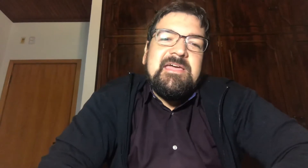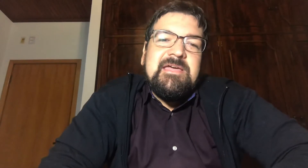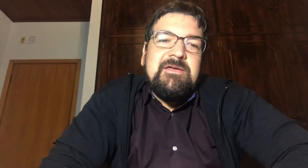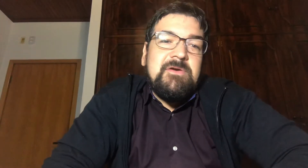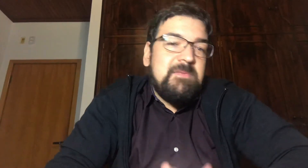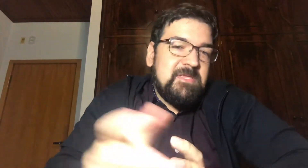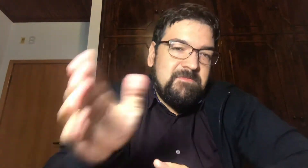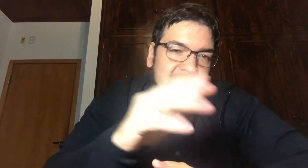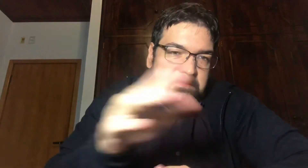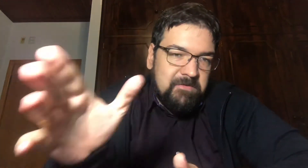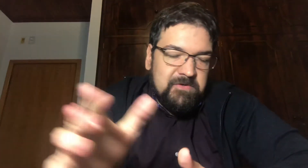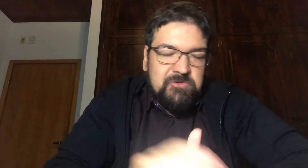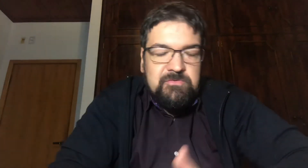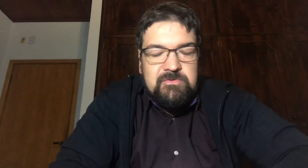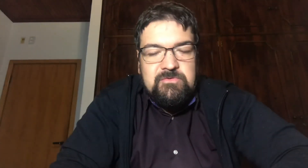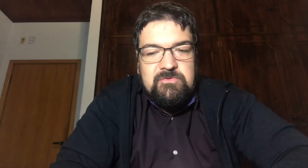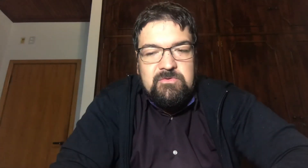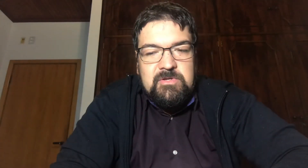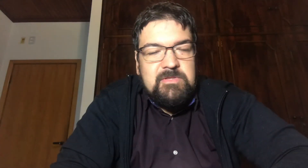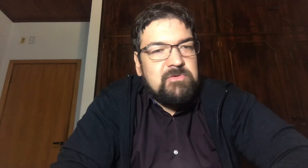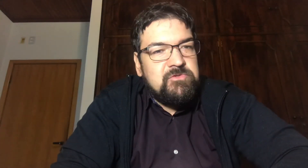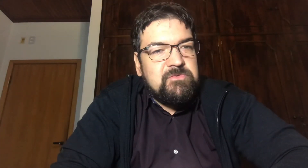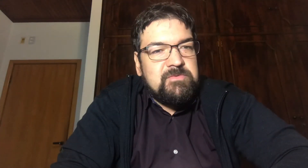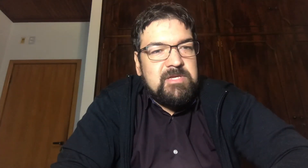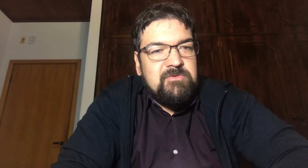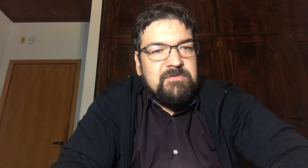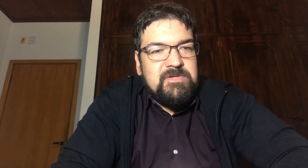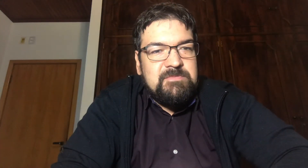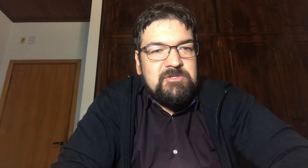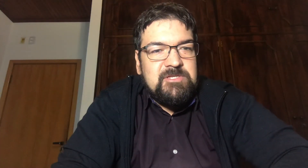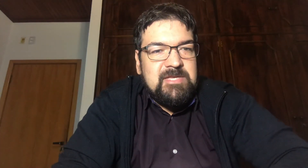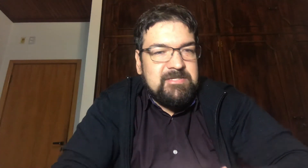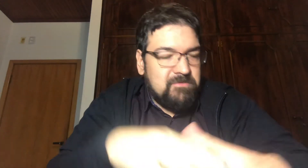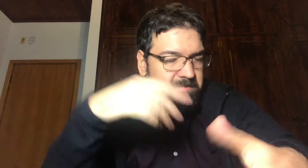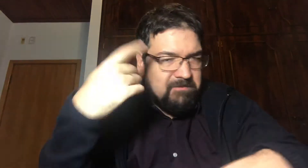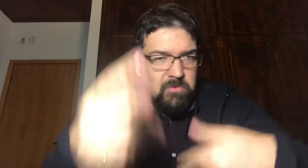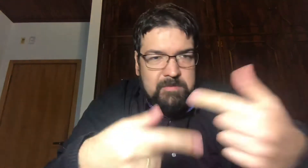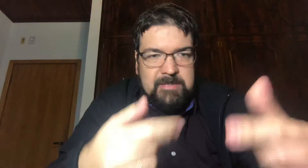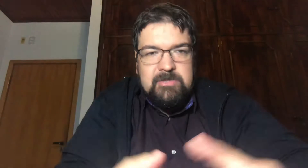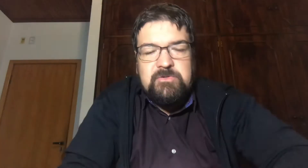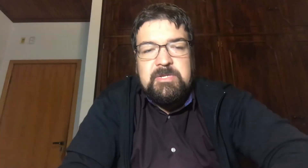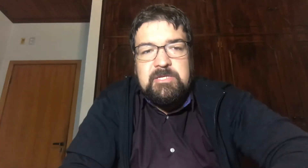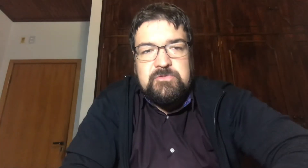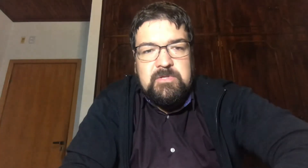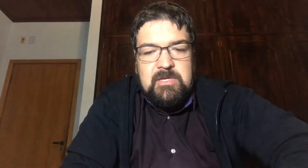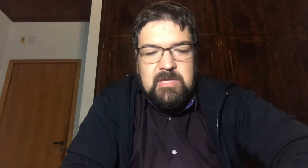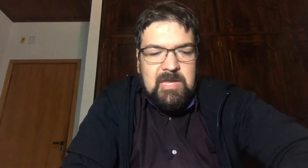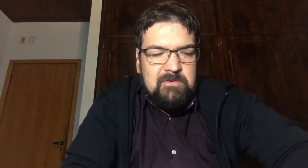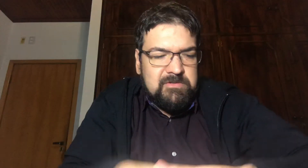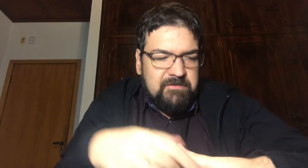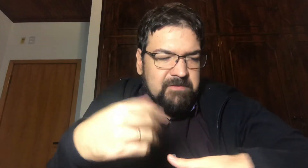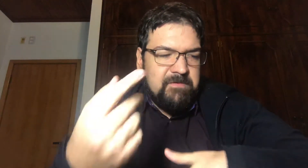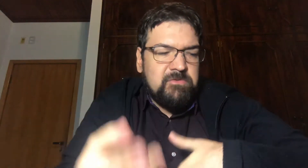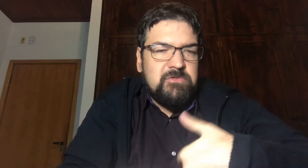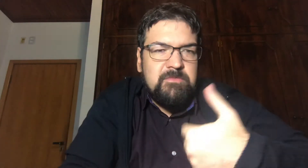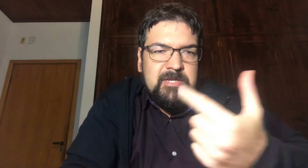Eu acabei de ver também o vídeo do Dilson Do investimentos digitais Que eu também vou comentar sobre isso Inclusive ele falou sobre